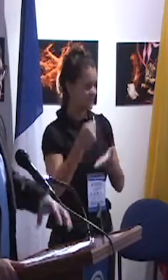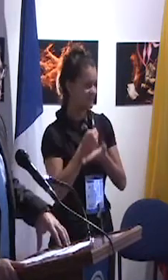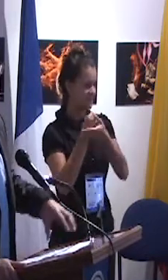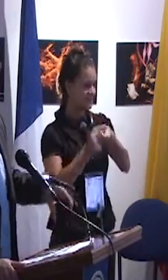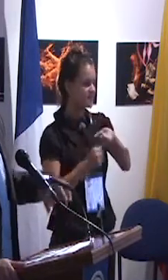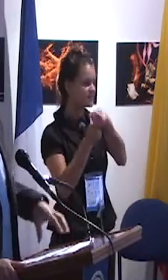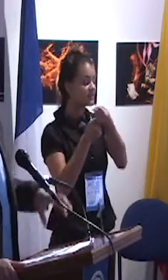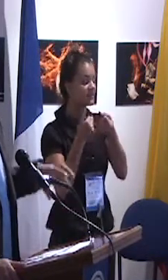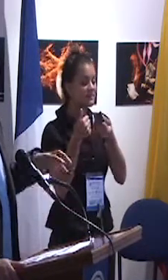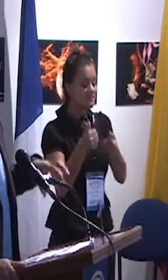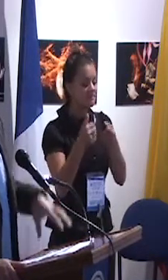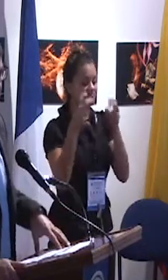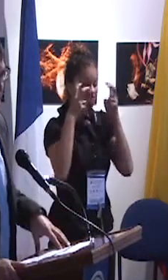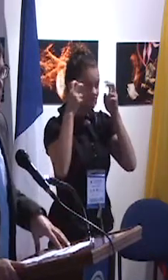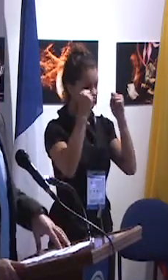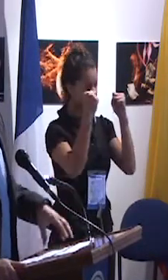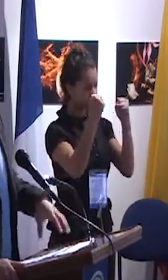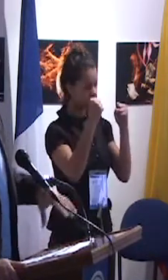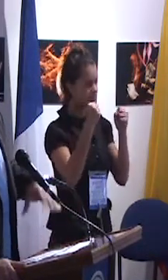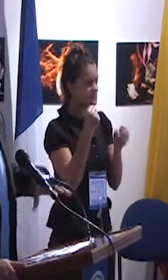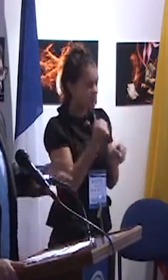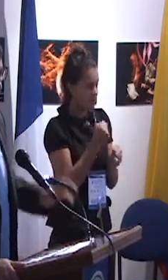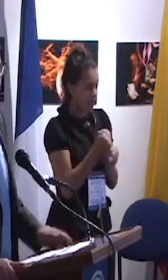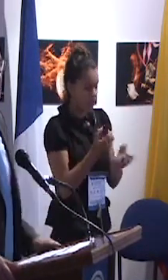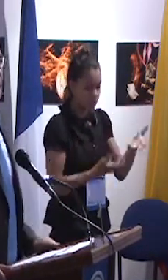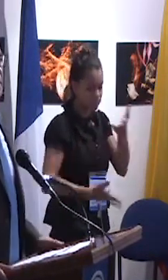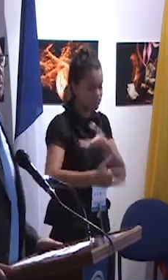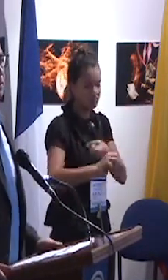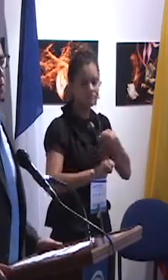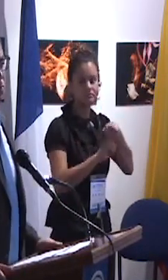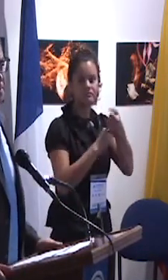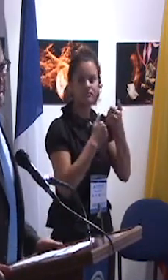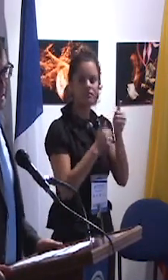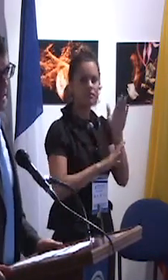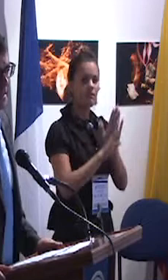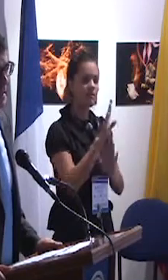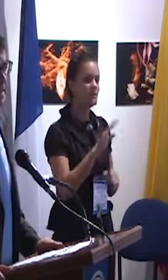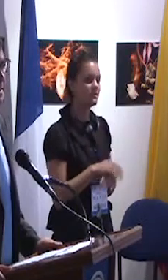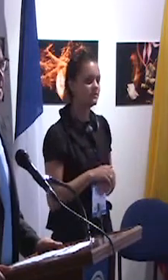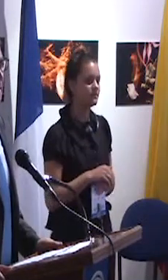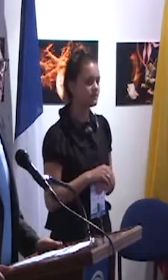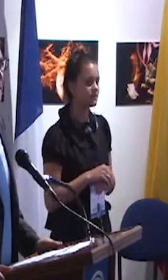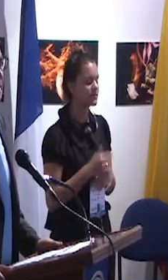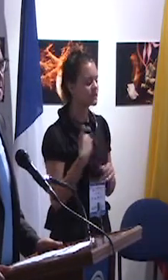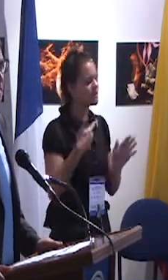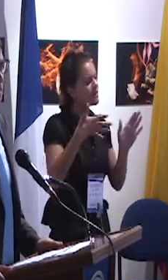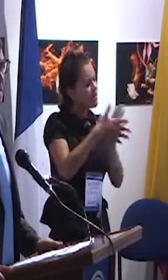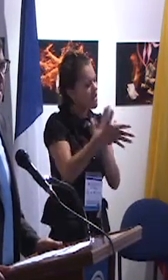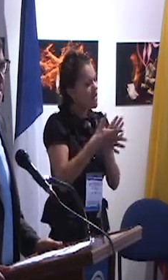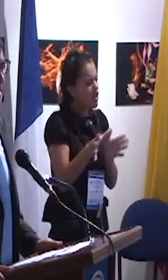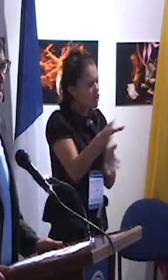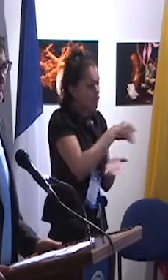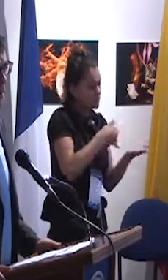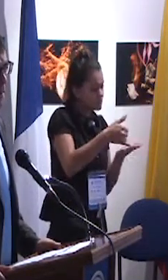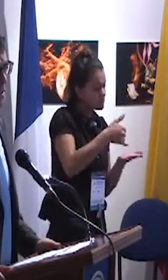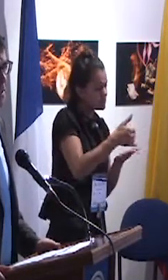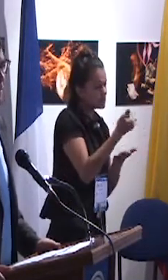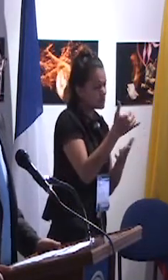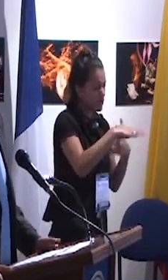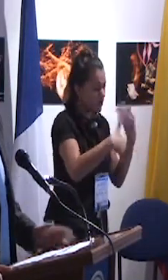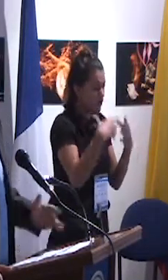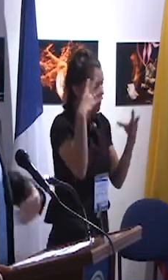constitución de red. Bueno, no voy a hablar de todas las herramientas que existen para desarrollar la